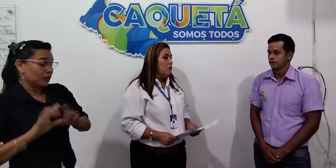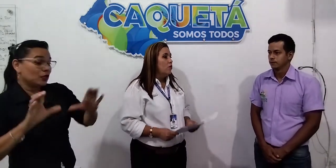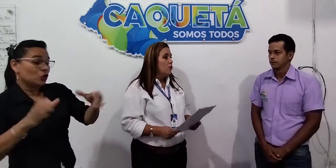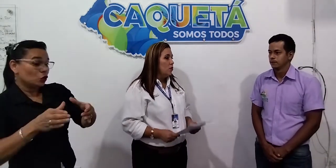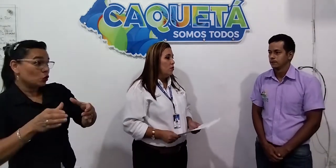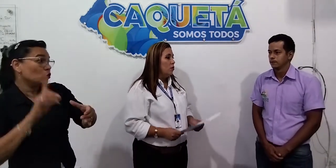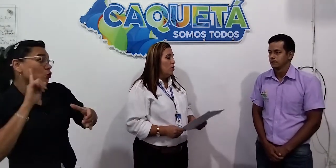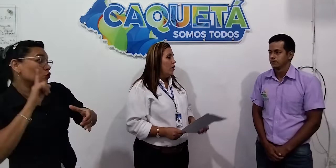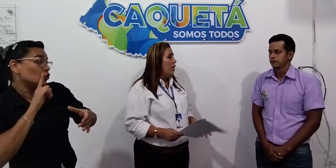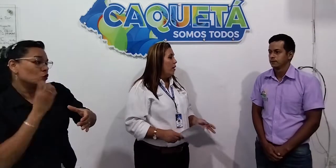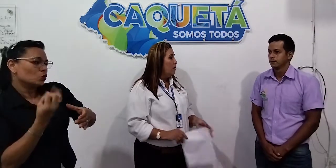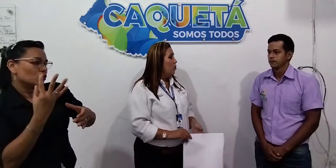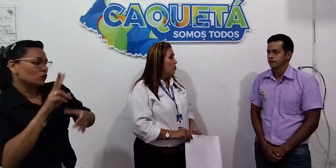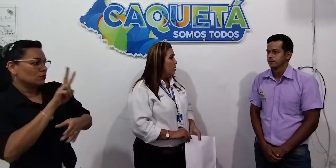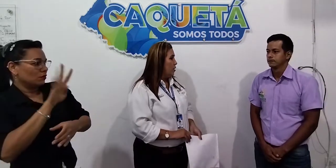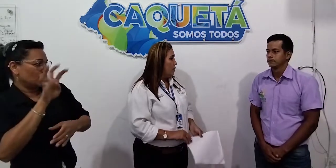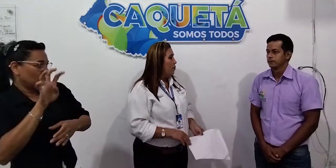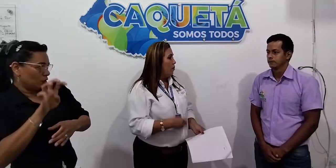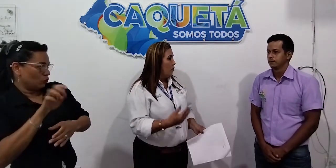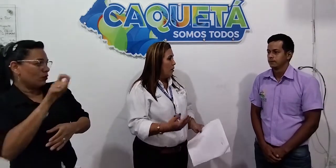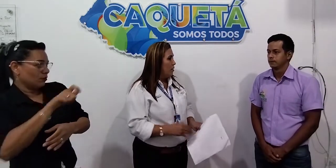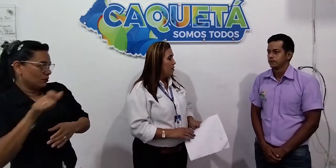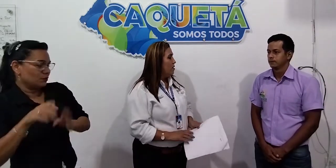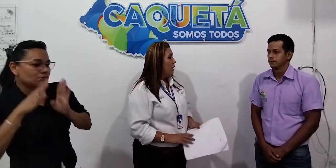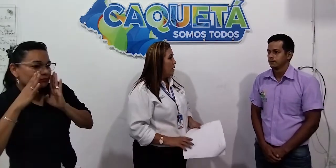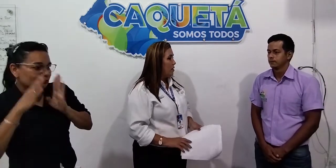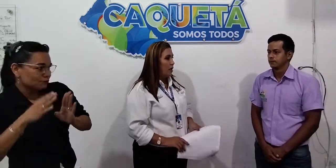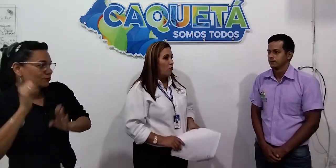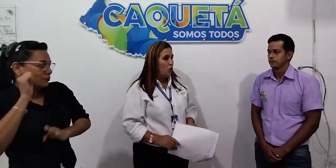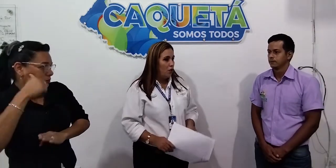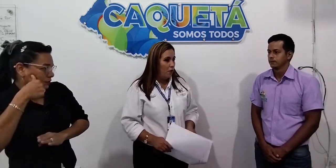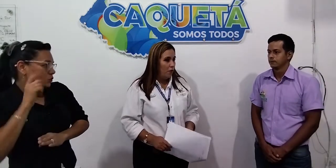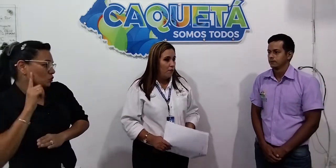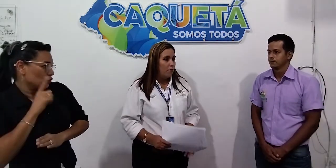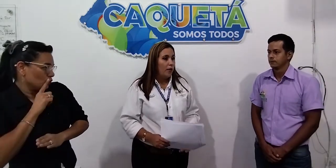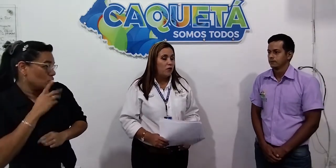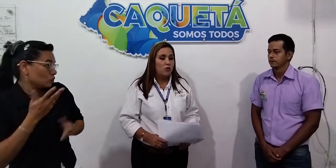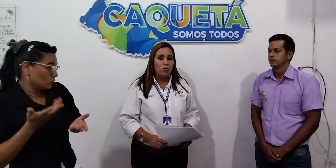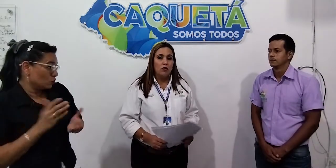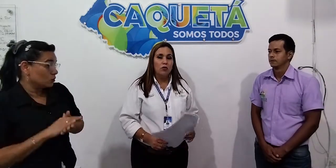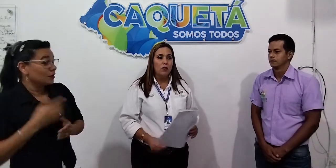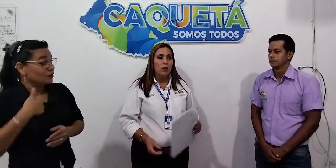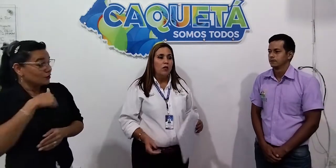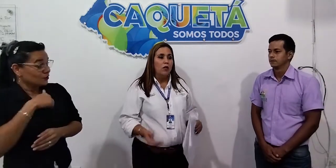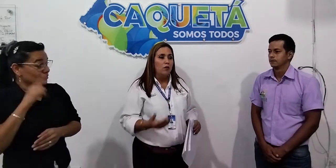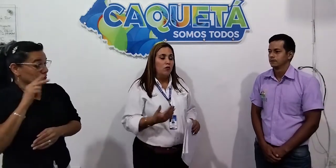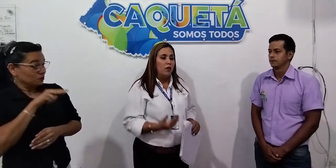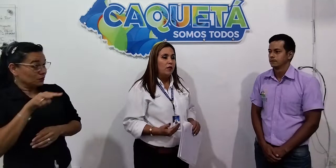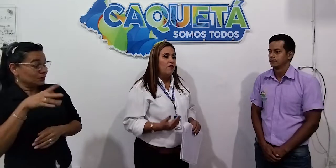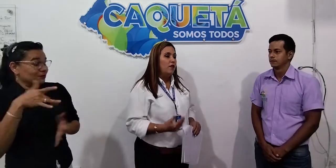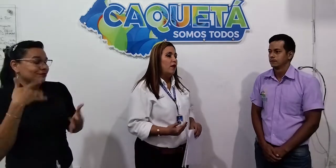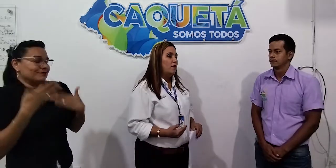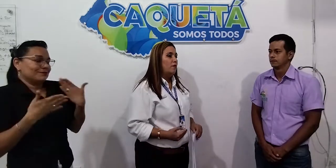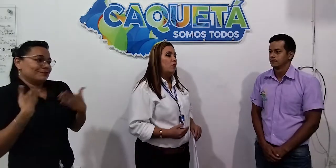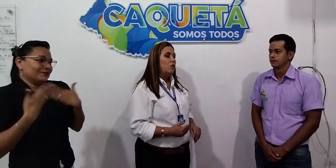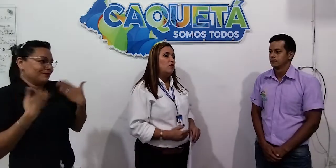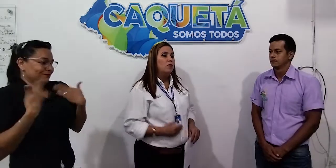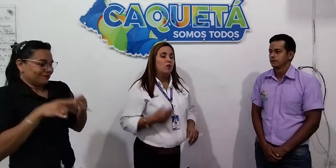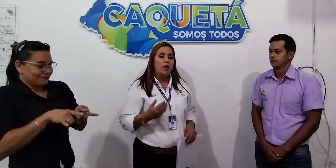son porque tienen problemas de discapacidad auditiva. Para nosotros es muy gratificante poder continuar